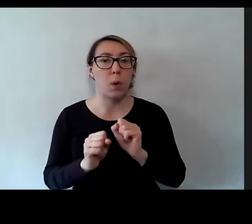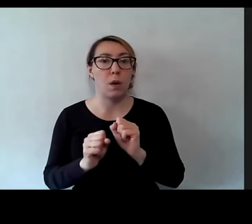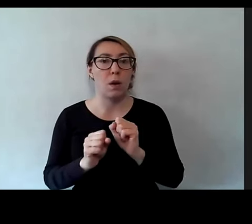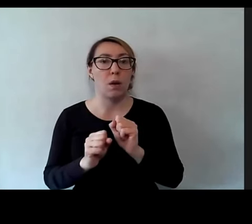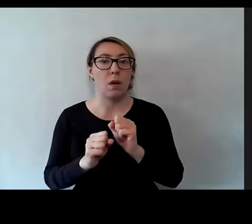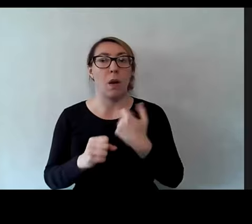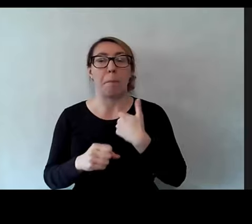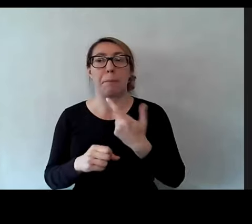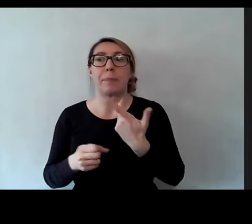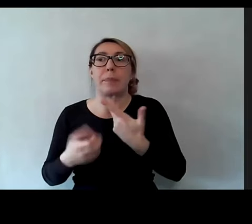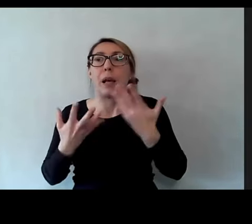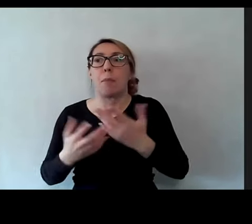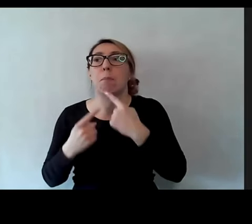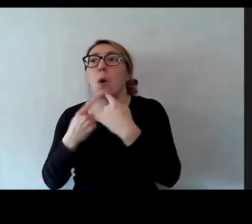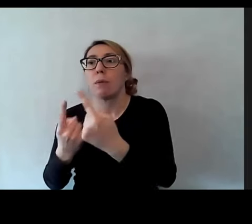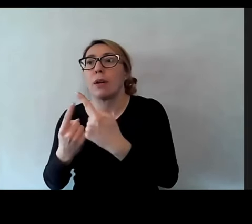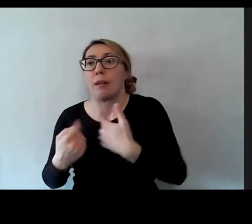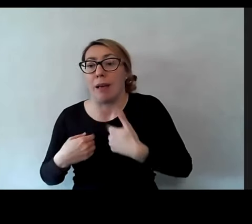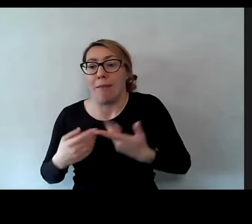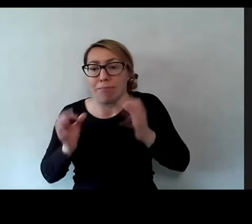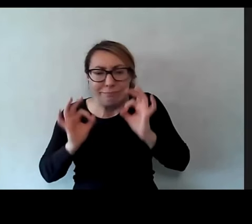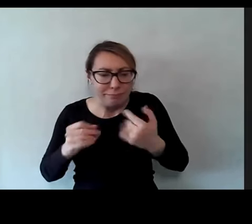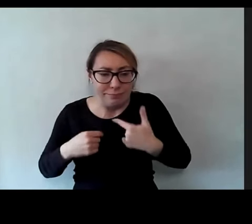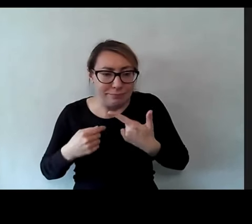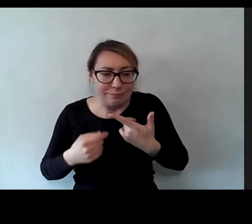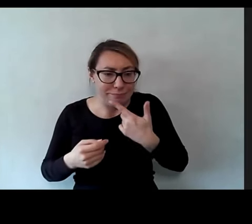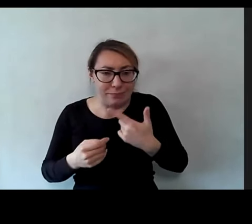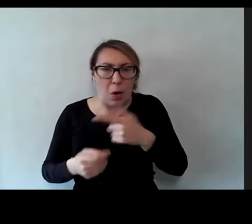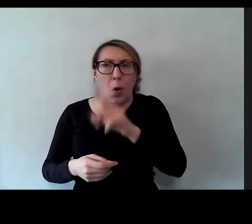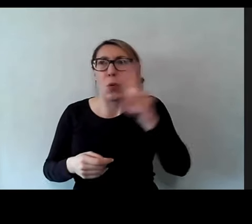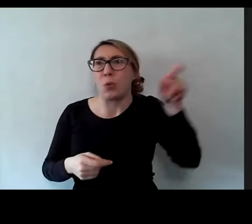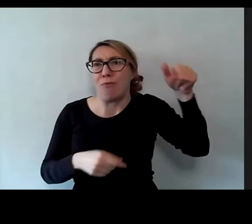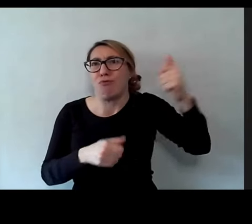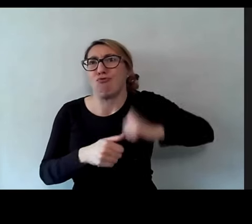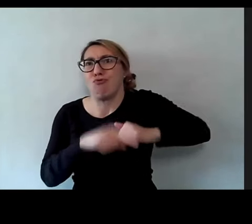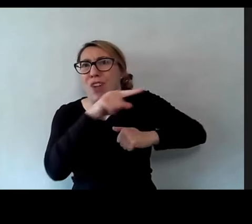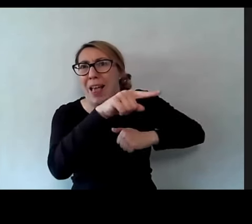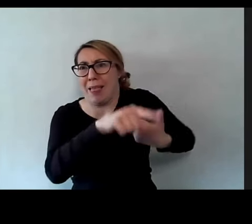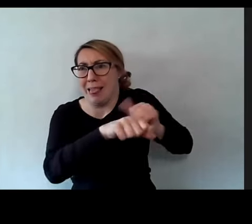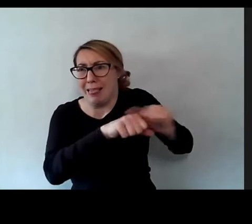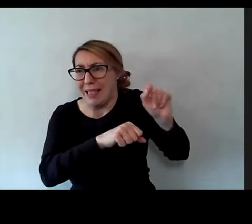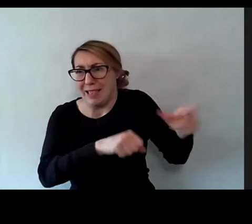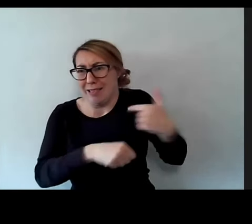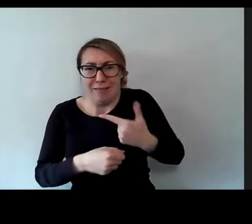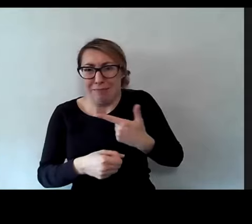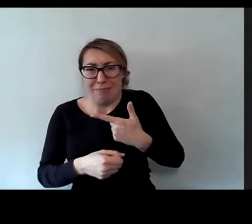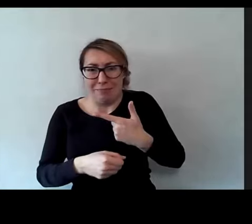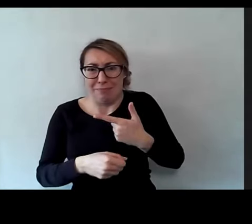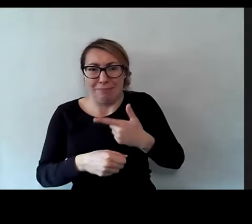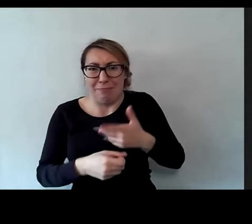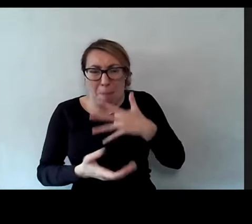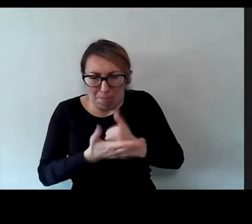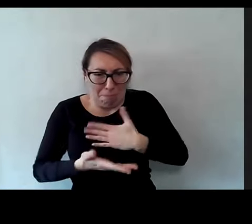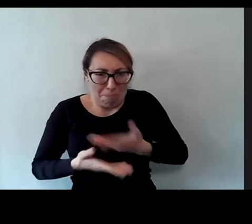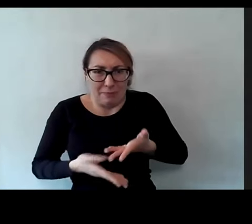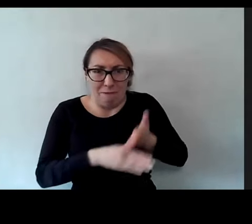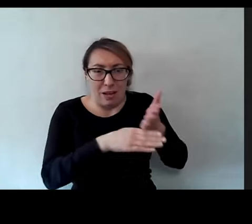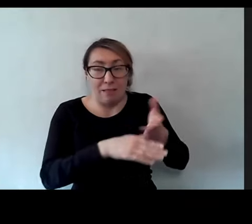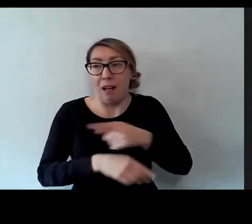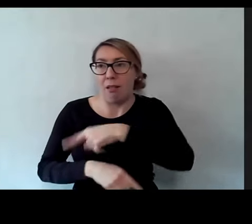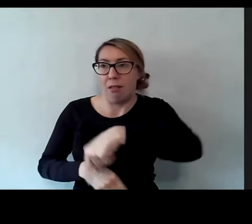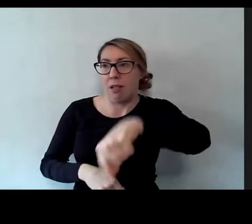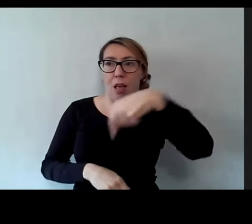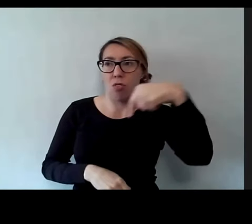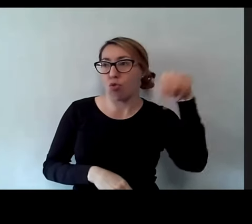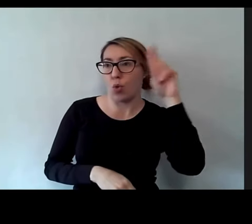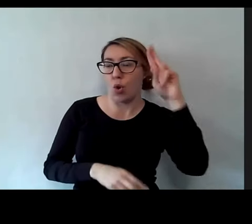Próbował przekazać, że jest legalnie, że tam ktoś na niego czeka, ale nikt go nie rozumiał.